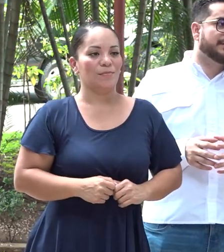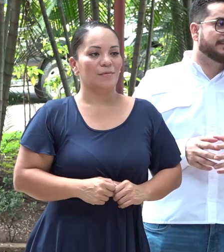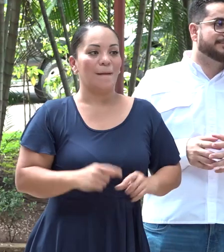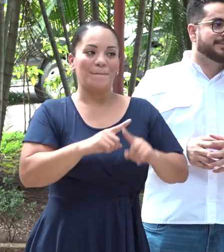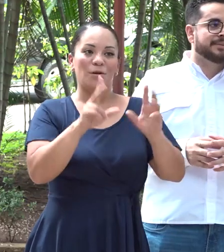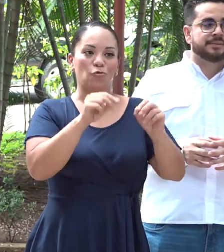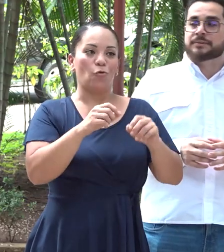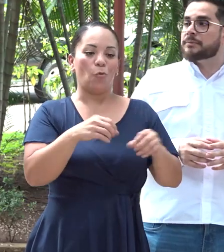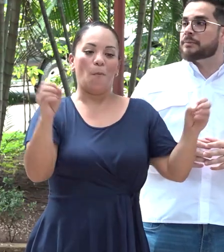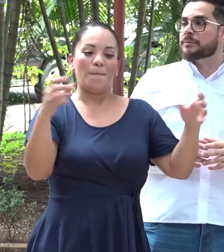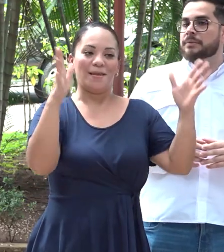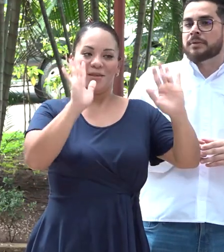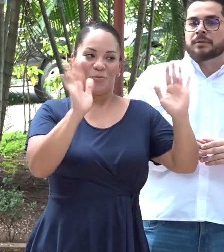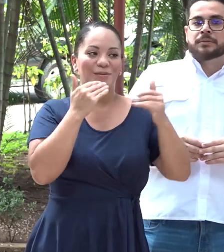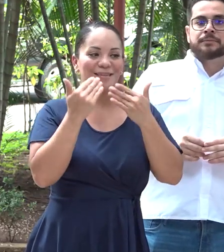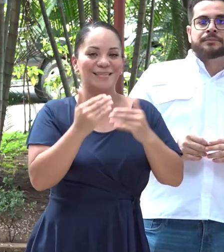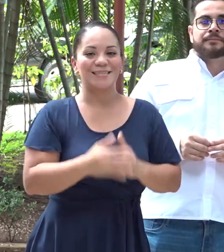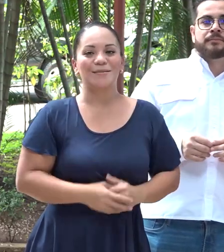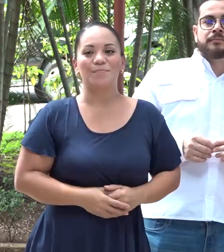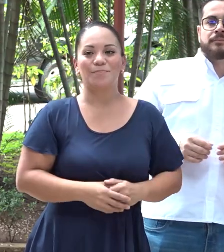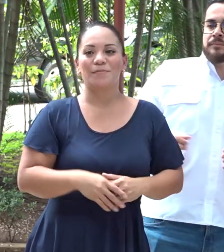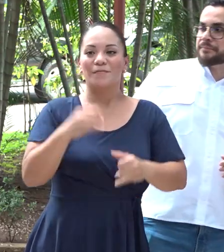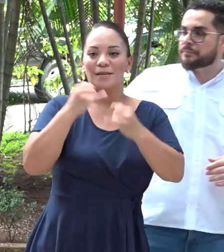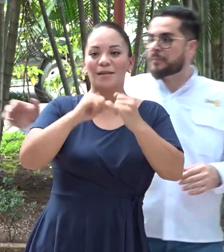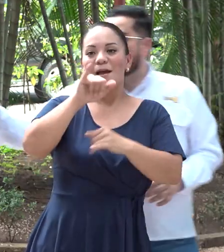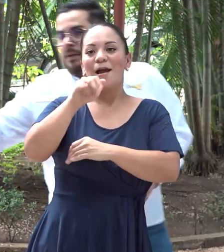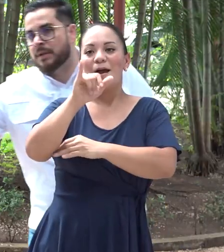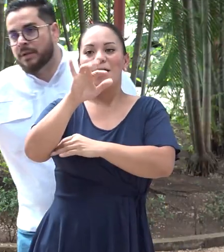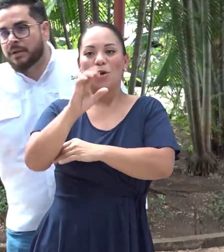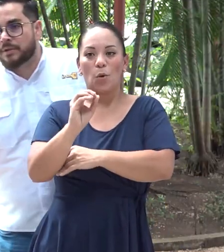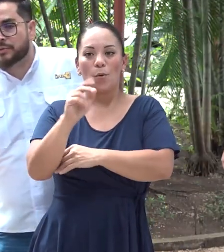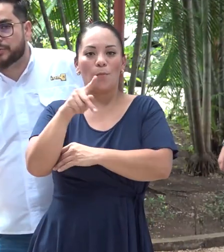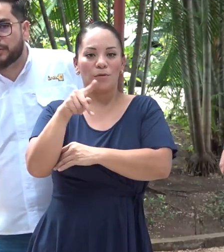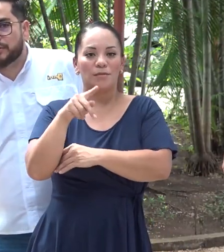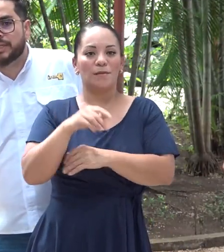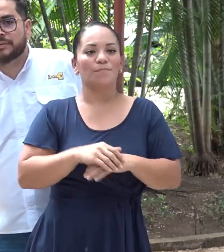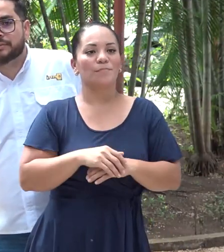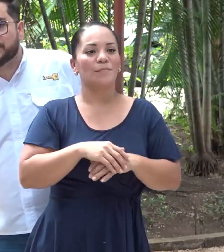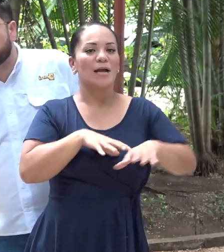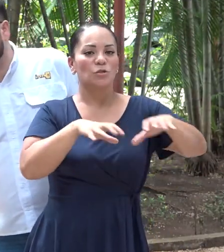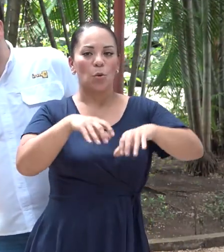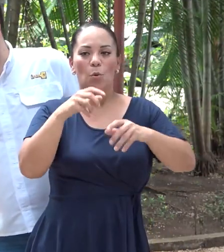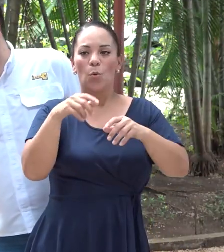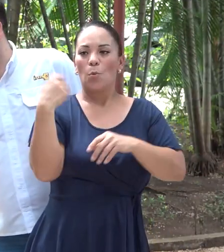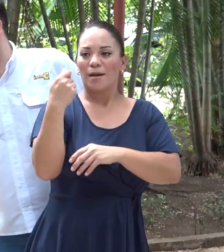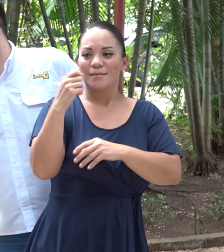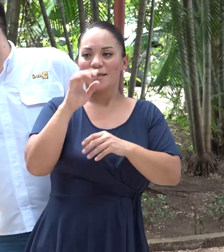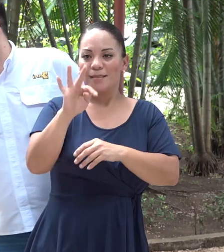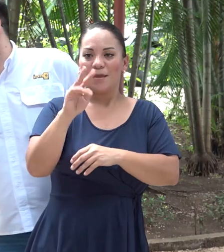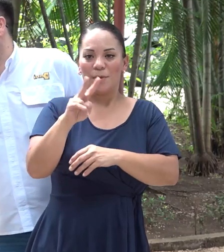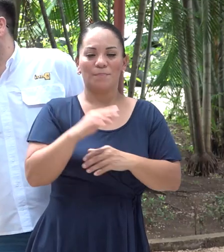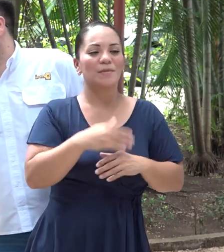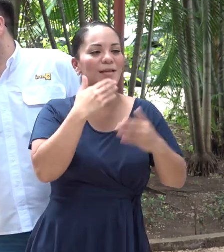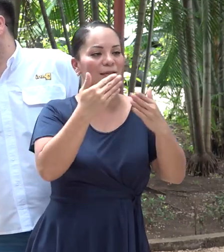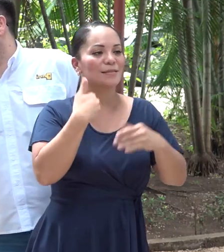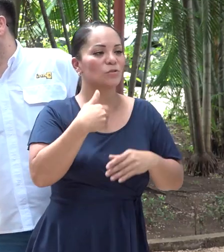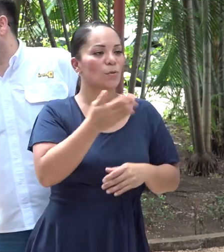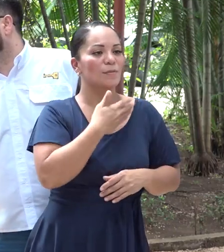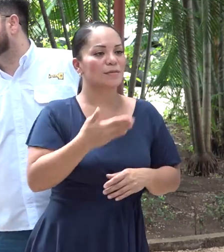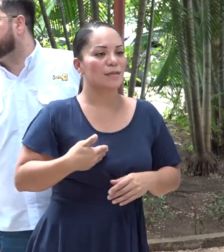varita mágica. Muchas gracias. Y finalizamos con Jairo Ponce, de Guanacaste en Acción TV. Gracias, señor presidente, por atendernos.